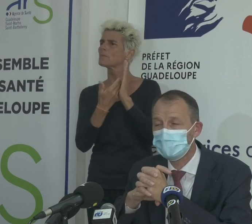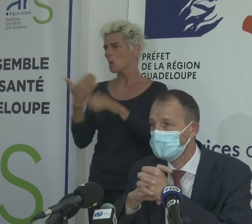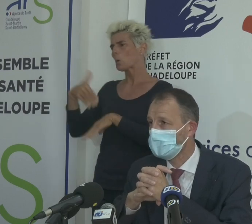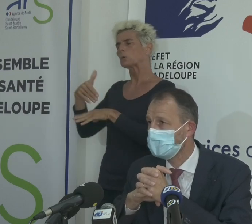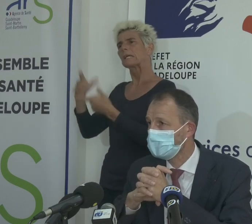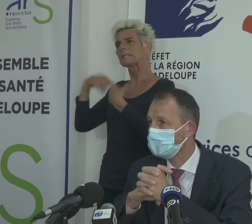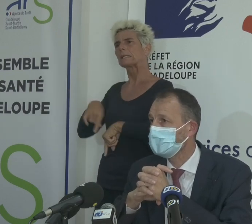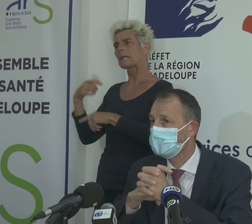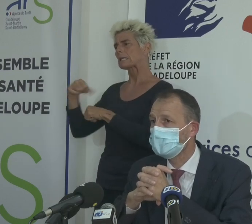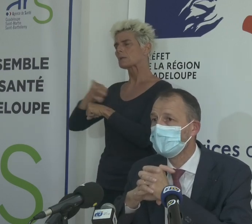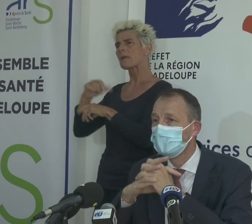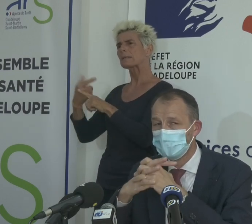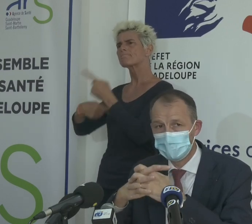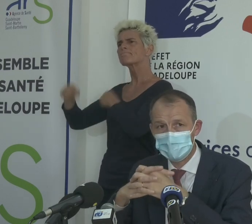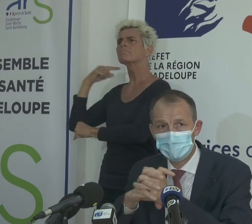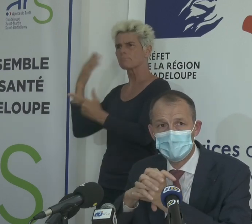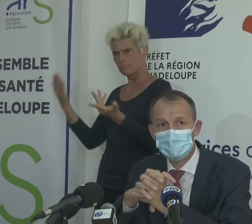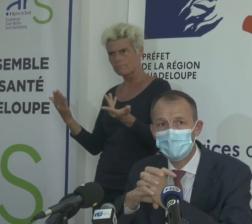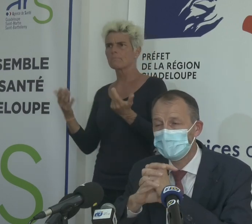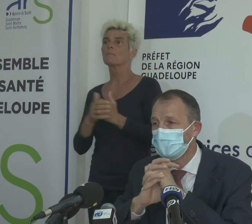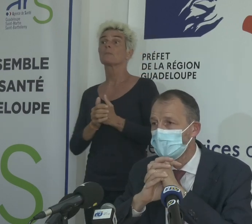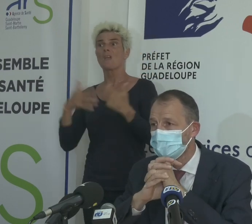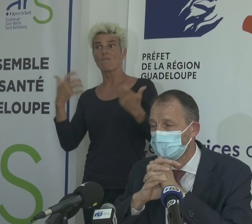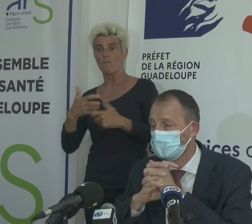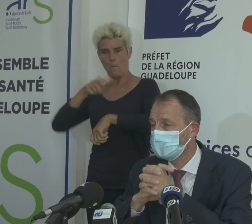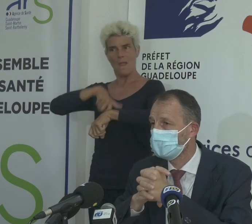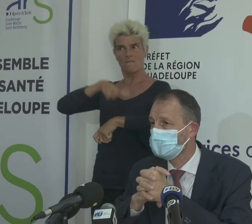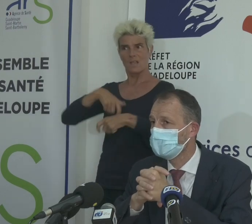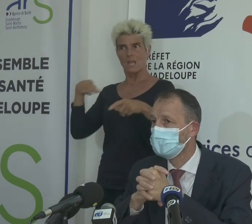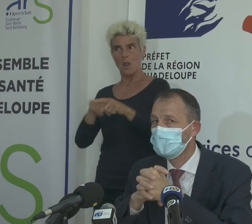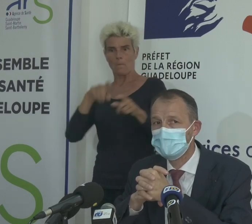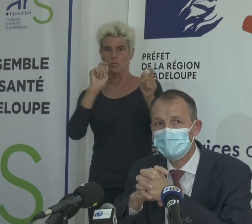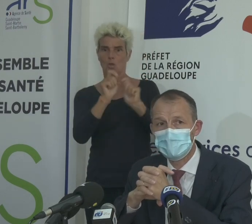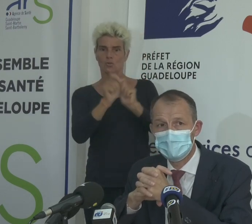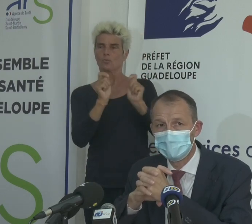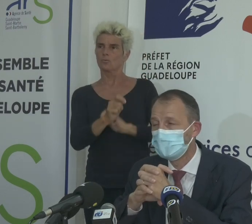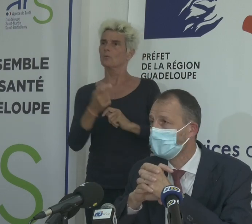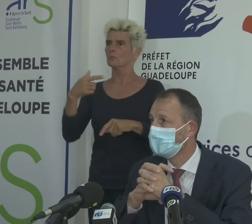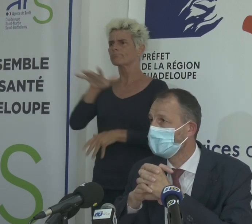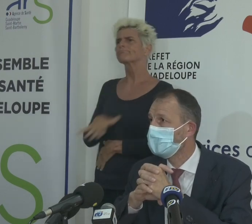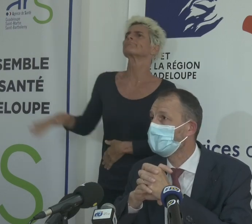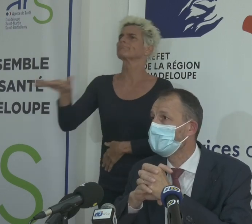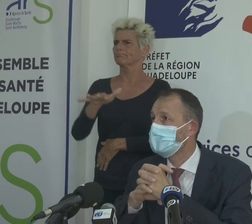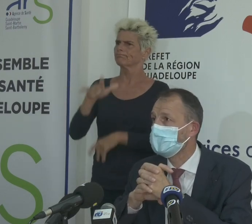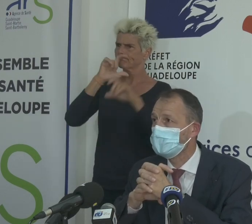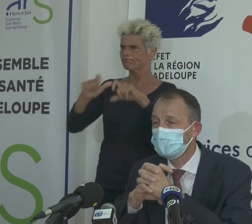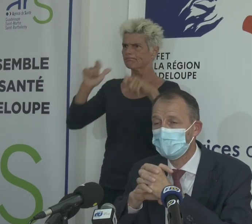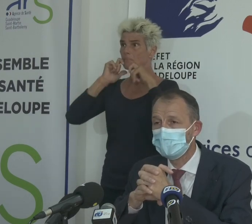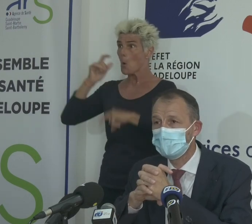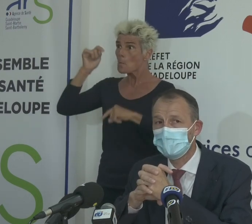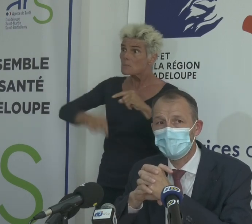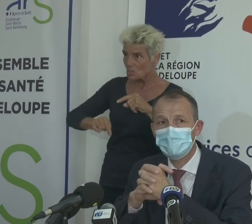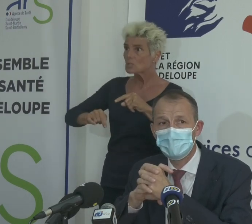Conseil d'Etat de la semaine dernière, qui a demandé à ce que les arrêtés préfectoraux soient plus précis sur les zones dans lesquelles les masques